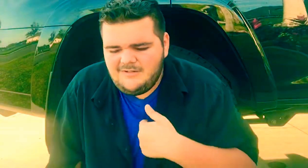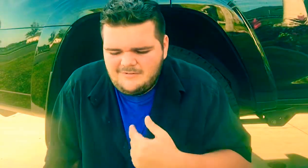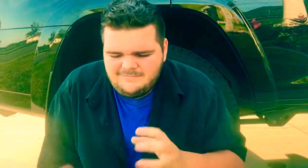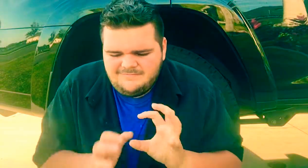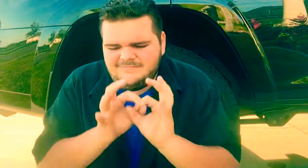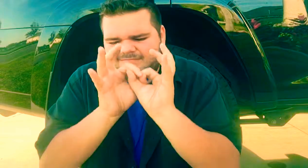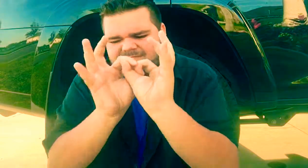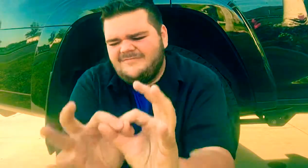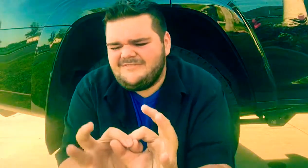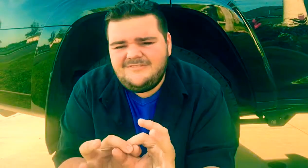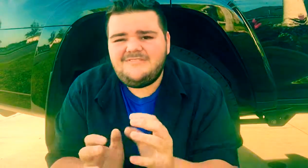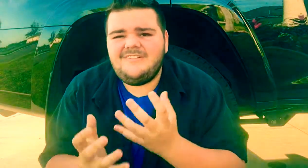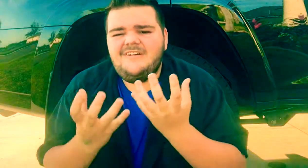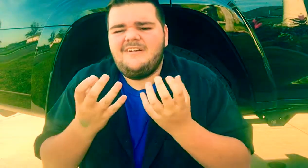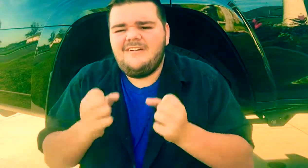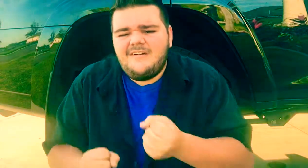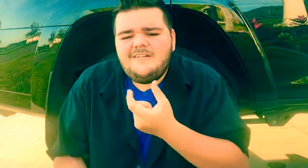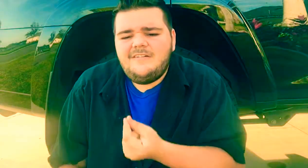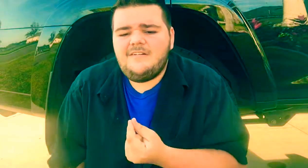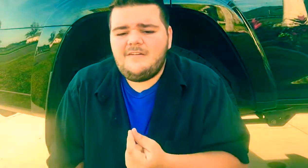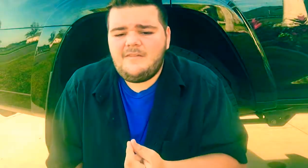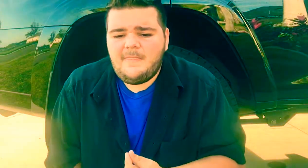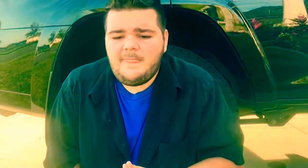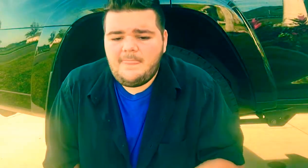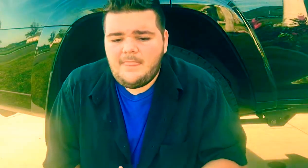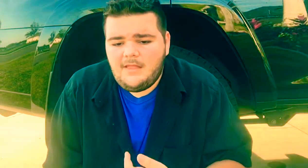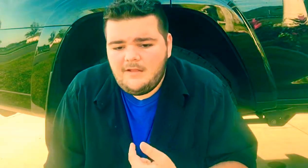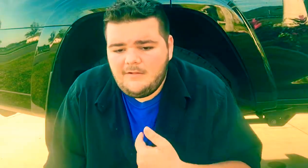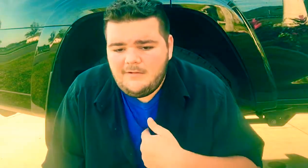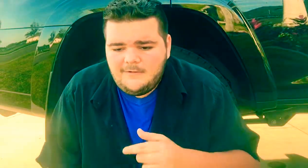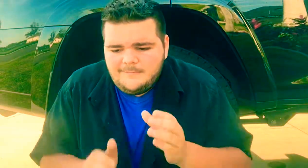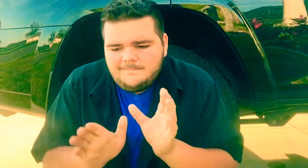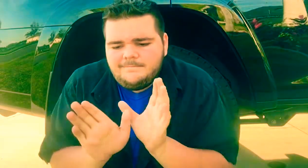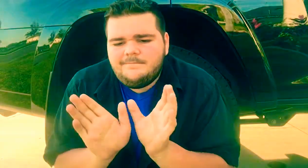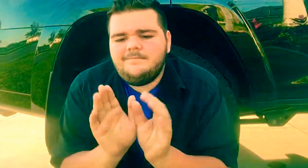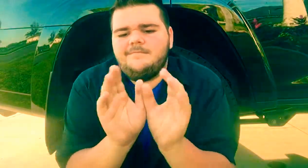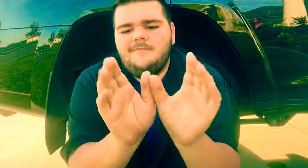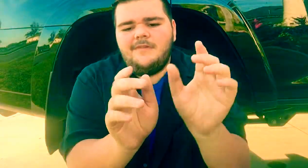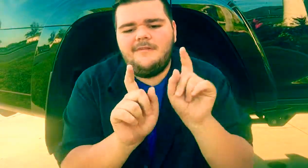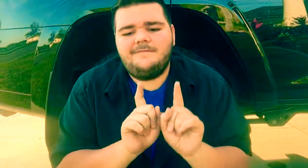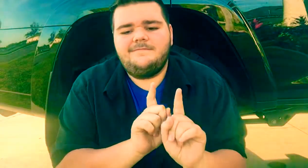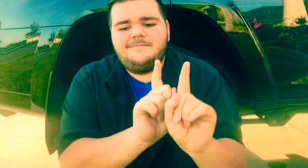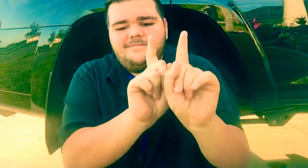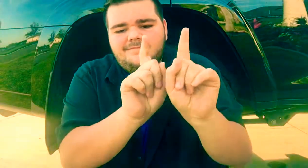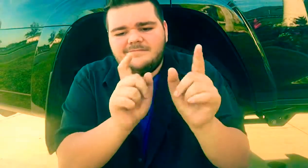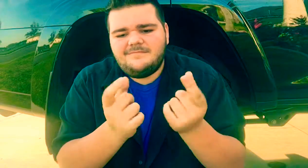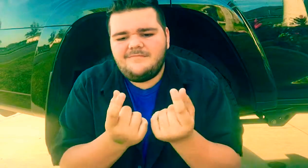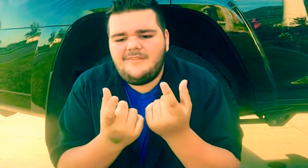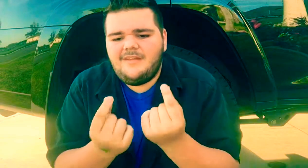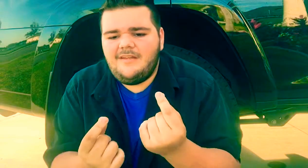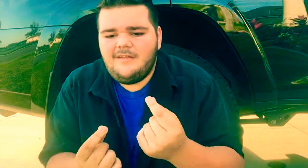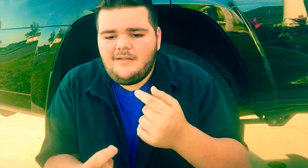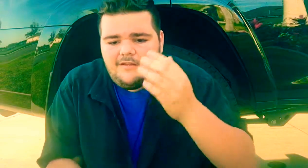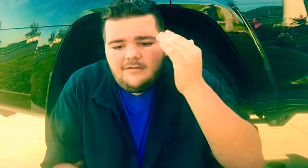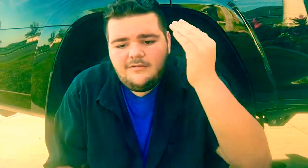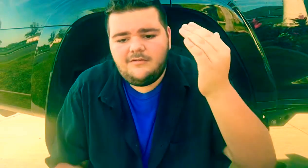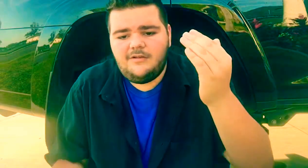の元へまるで情報よ 夢の模様と 君の後